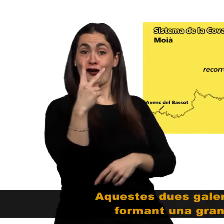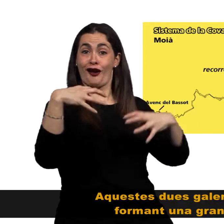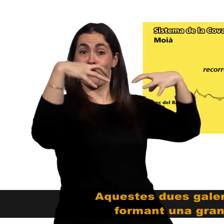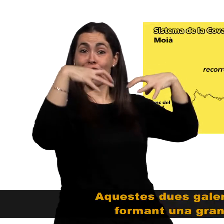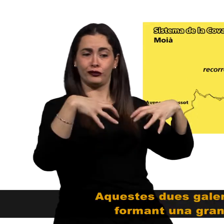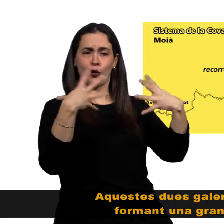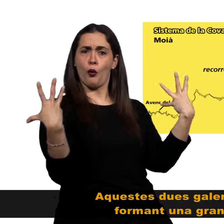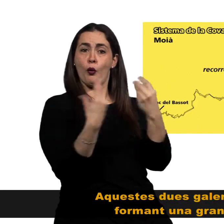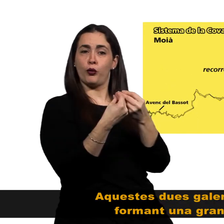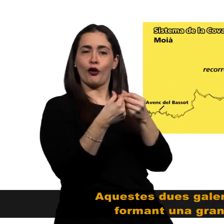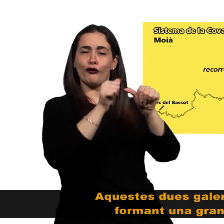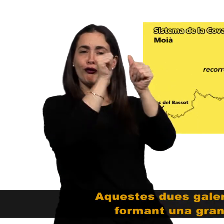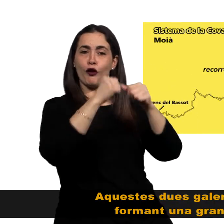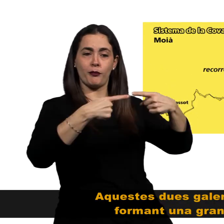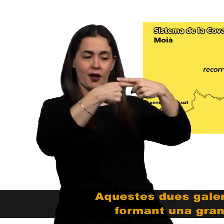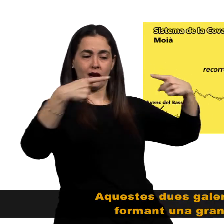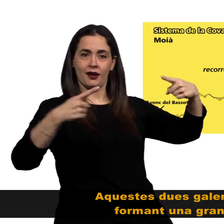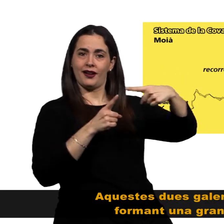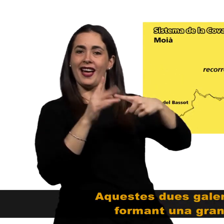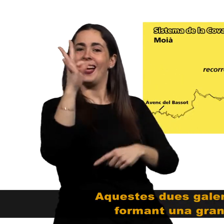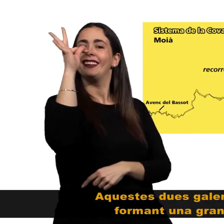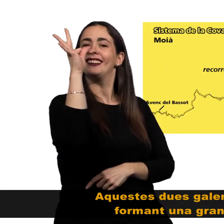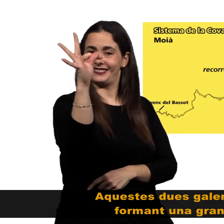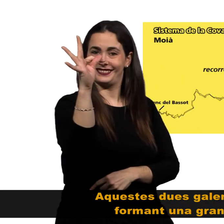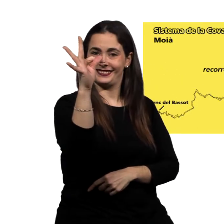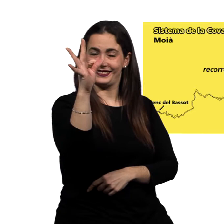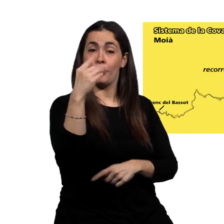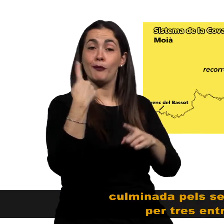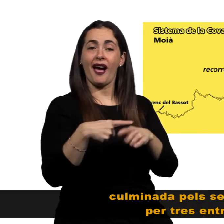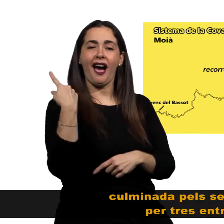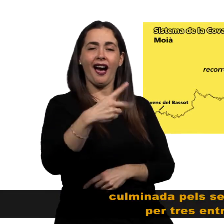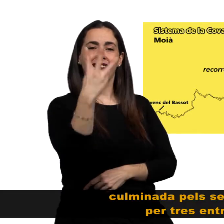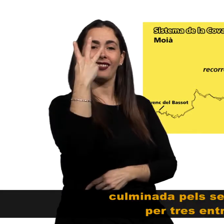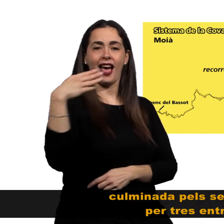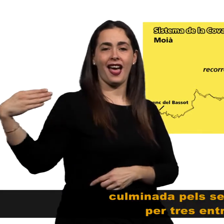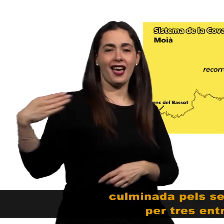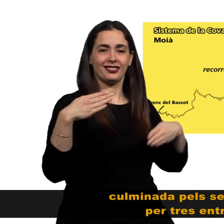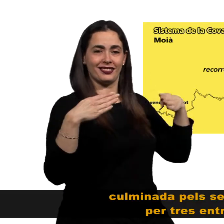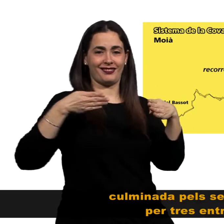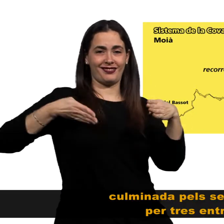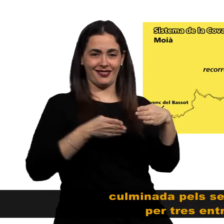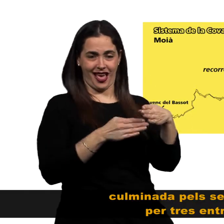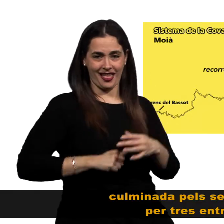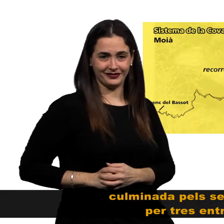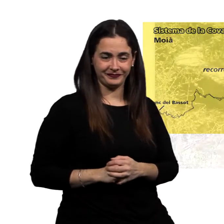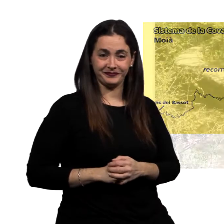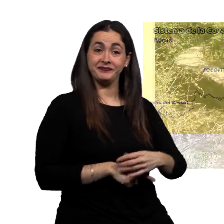Aquestes dues galeries s'uneixen formant una gran lletra T, culminada pels seus extrems per tres entrades.